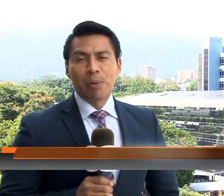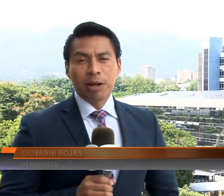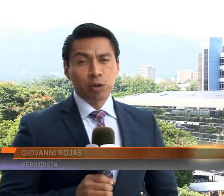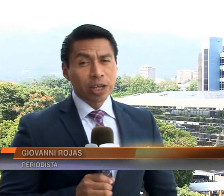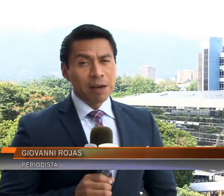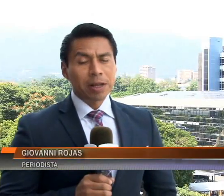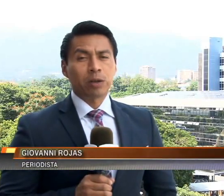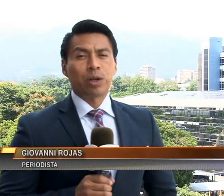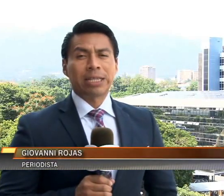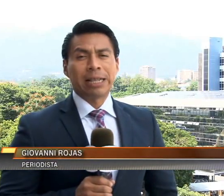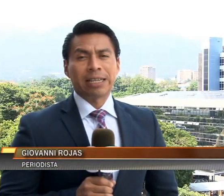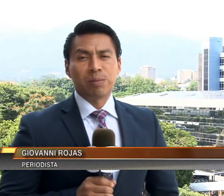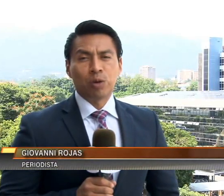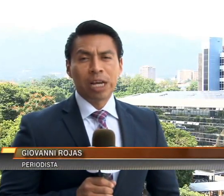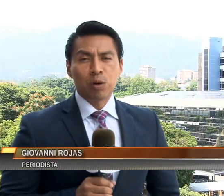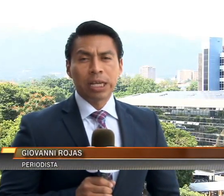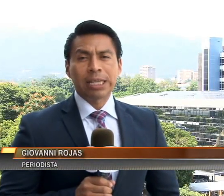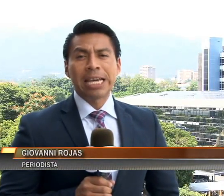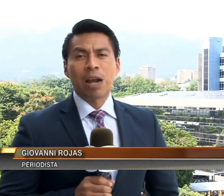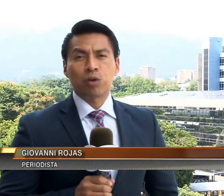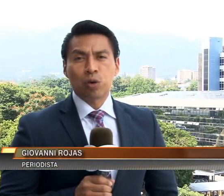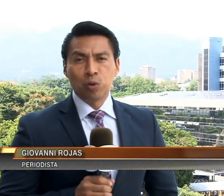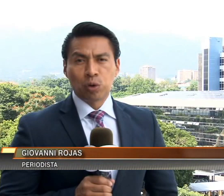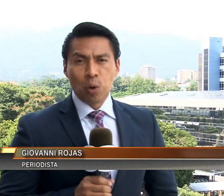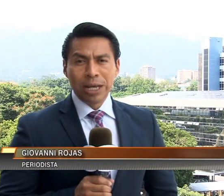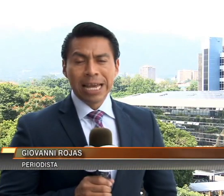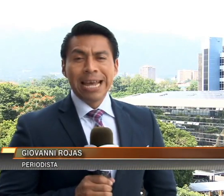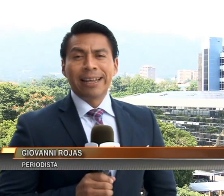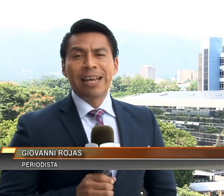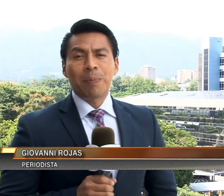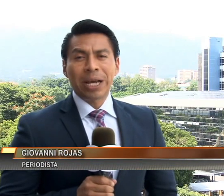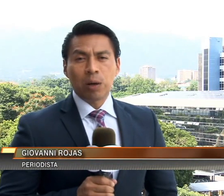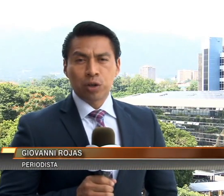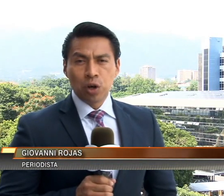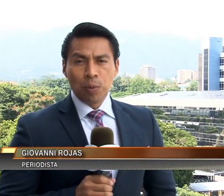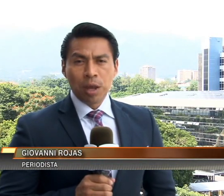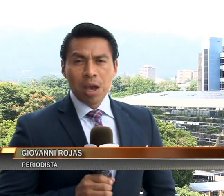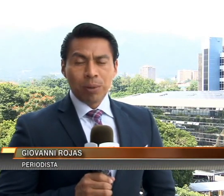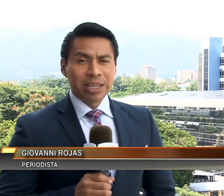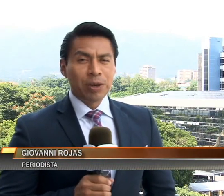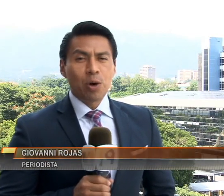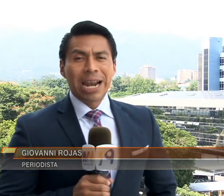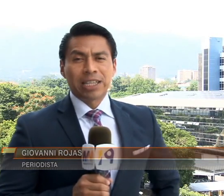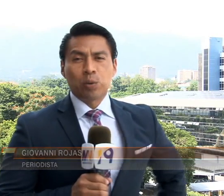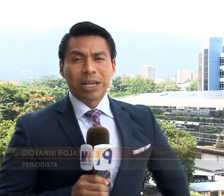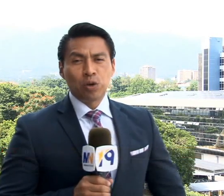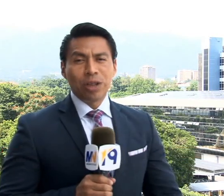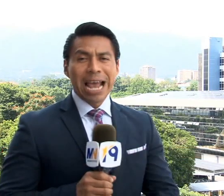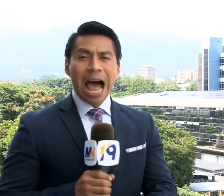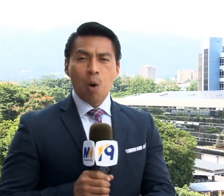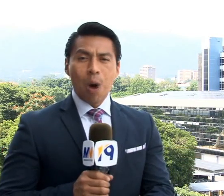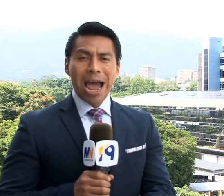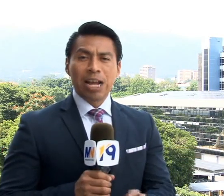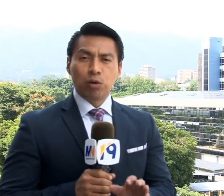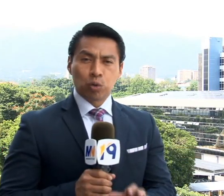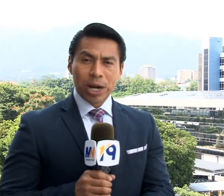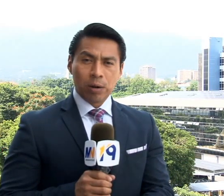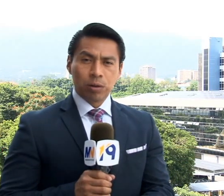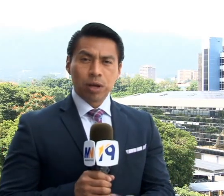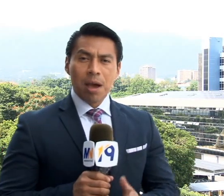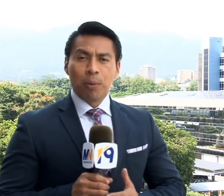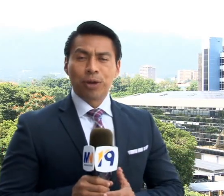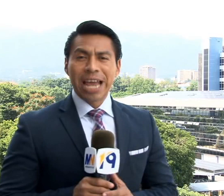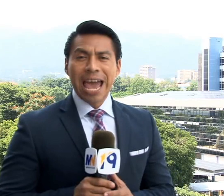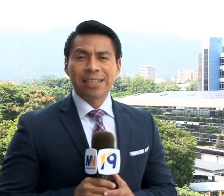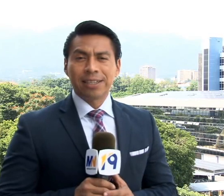llaman a la población que habita en zonas altas y montañosas y a los conductores tener precaución, pues debido a la saturación de agua en los